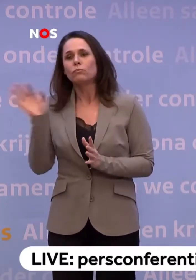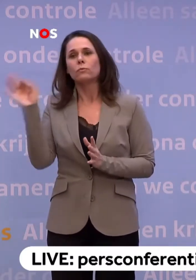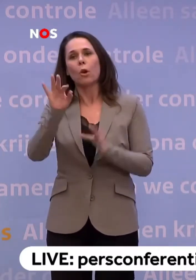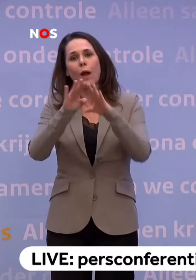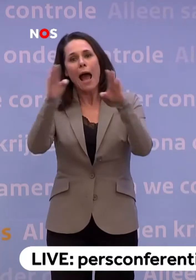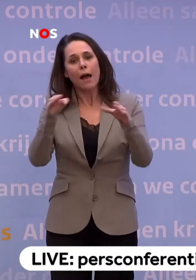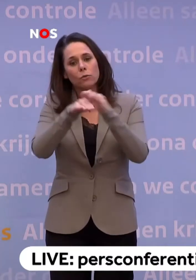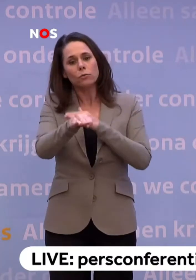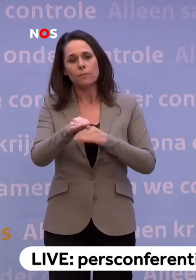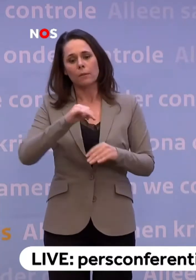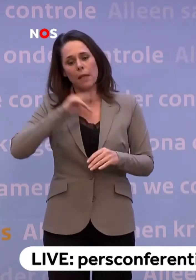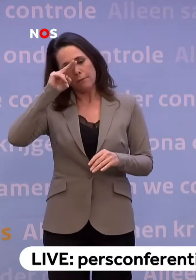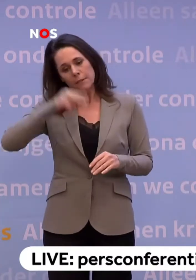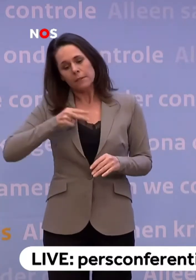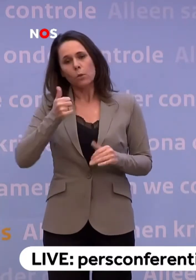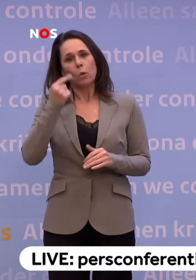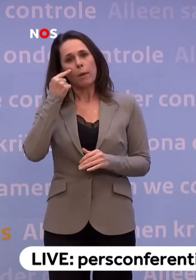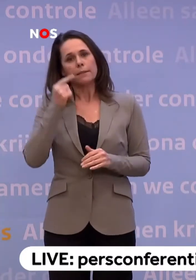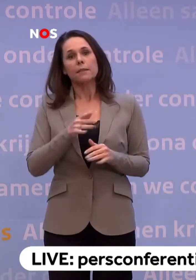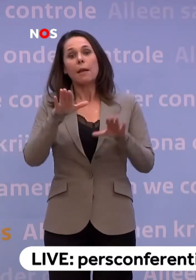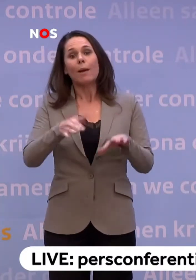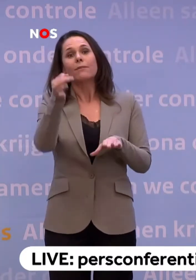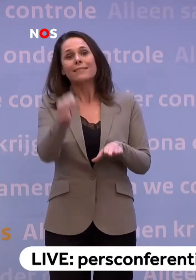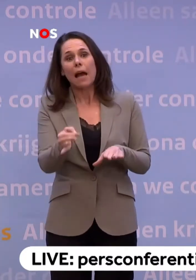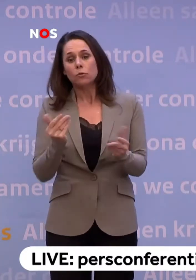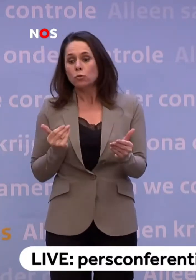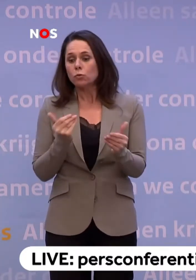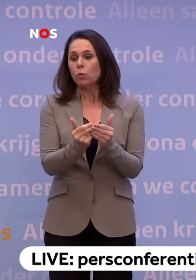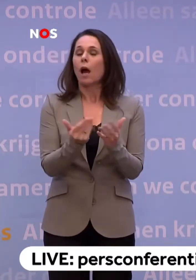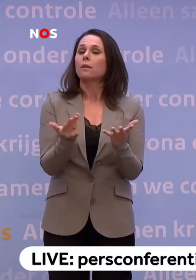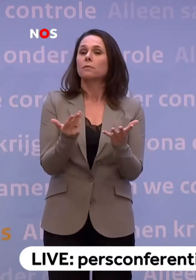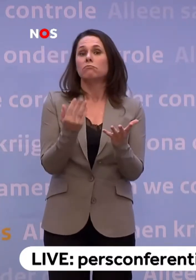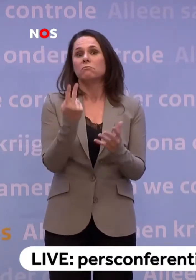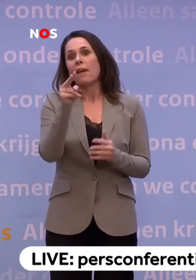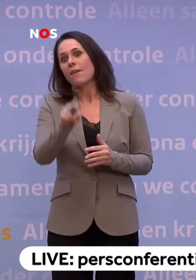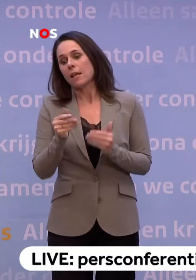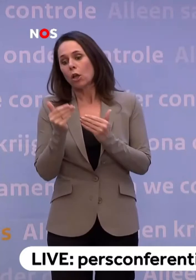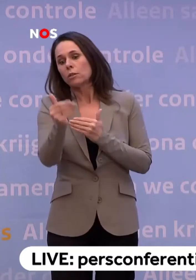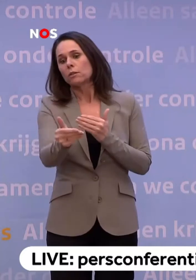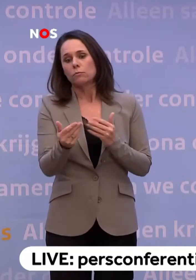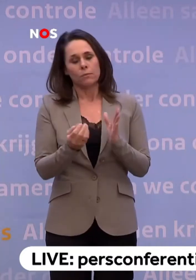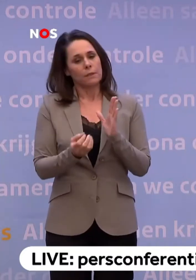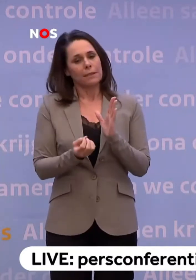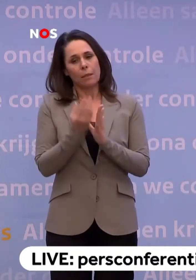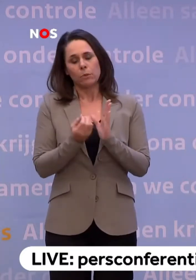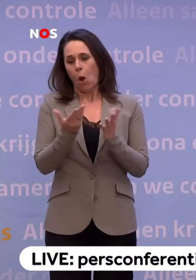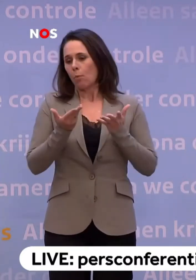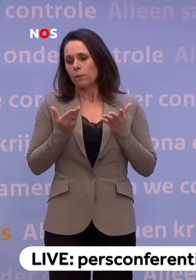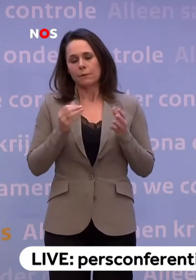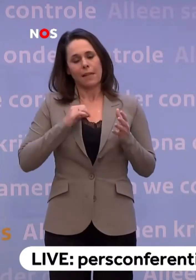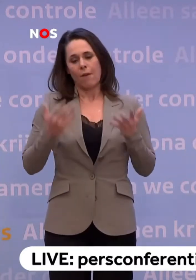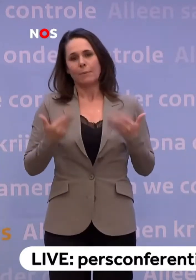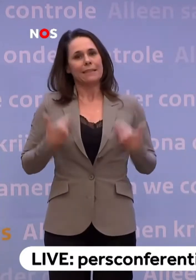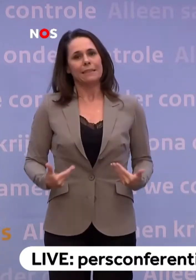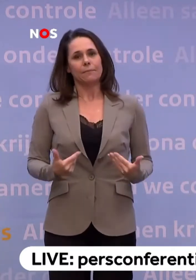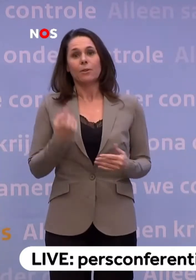hou jezelf heel goed in de gaten... ...maar blijf thuis totdat je zeker weet na een week of twee... ...dat je de symptomen niet hebt gekregen, dat je het zelf niet hebt.